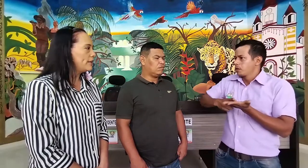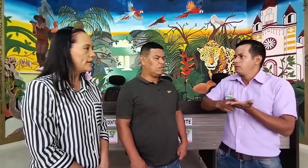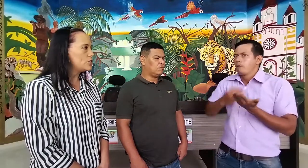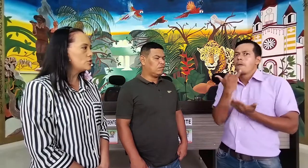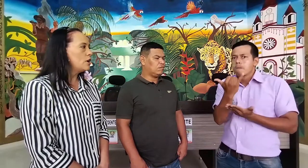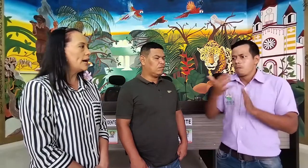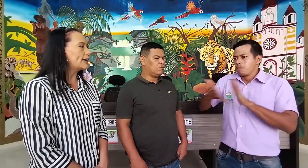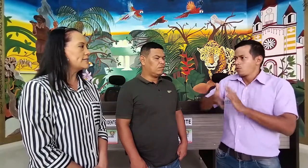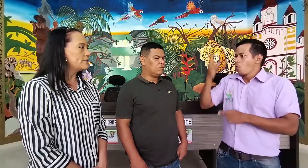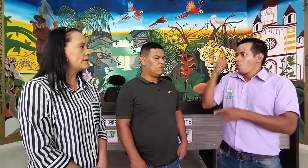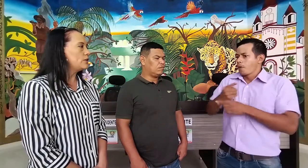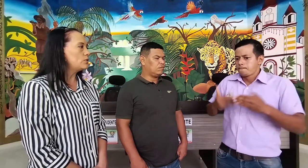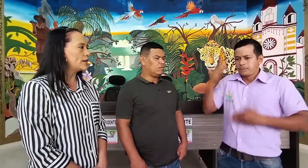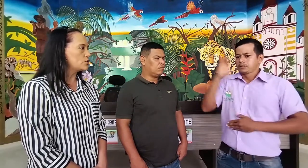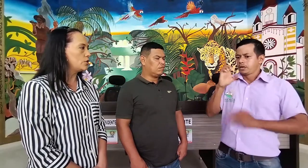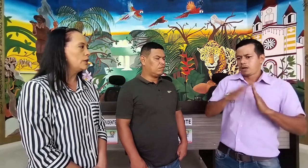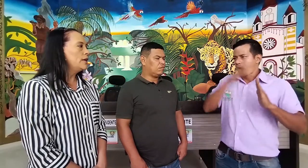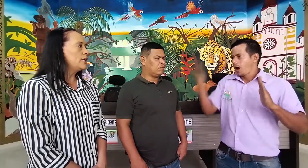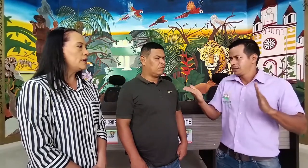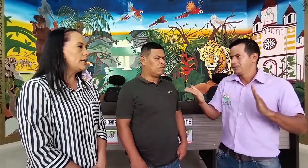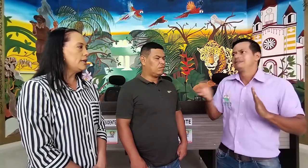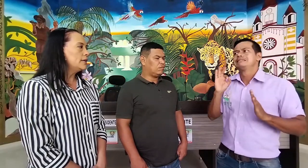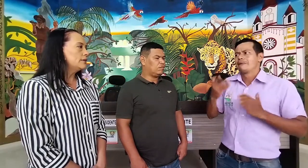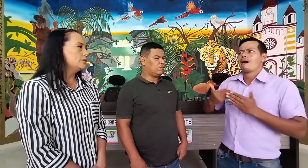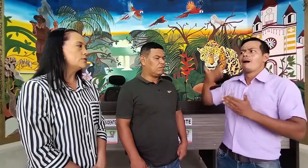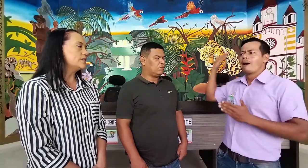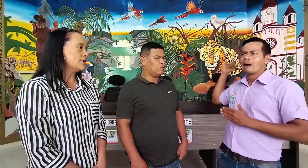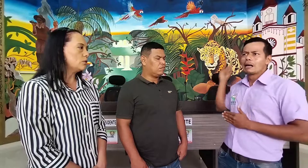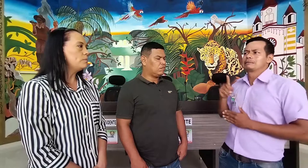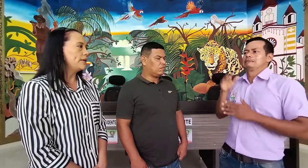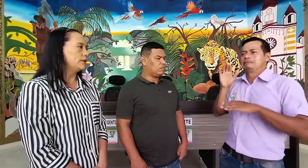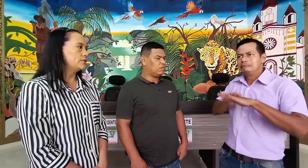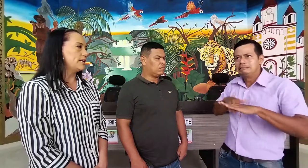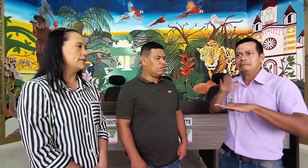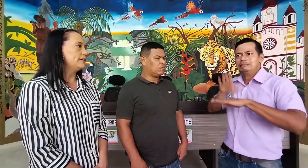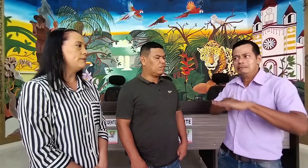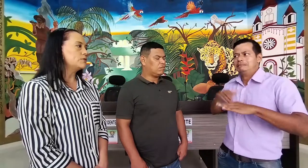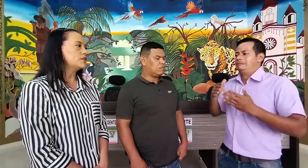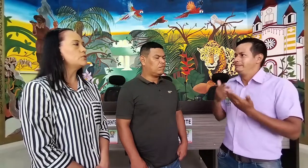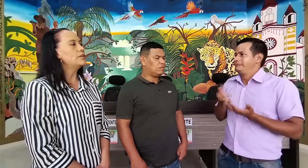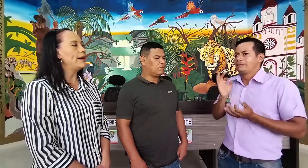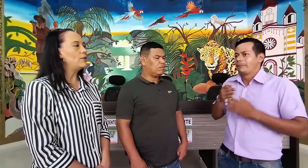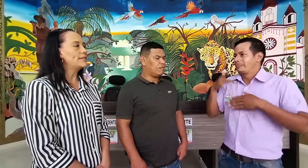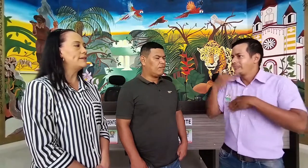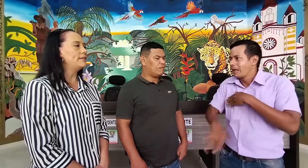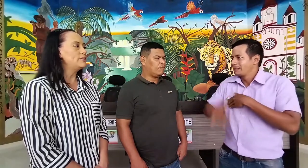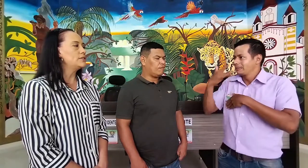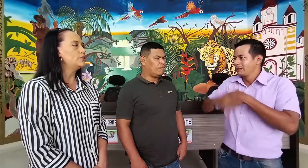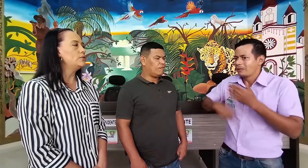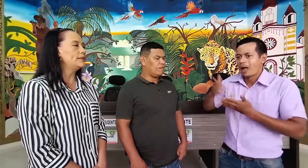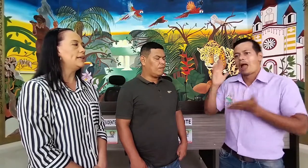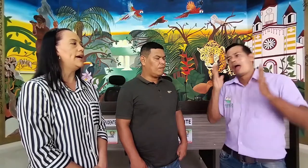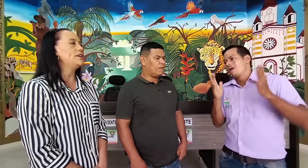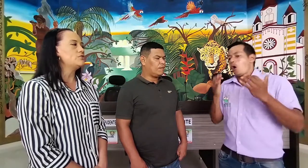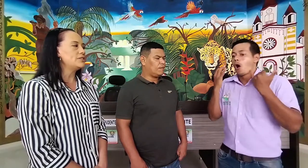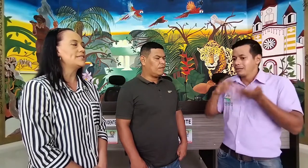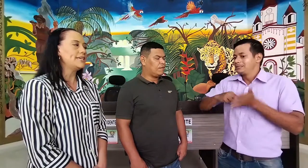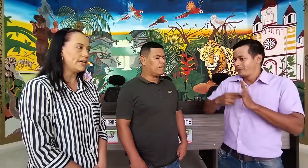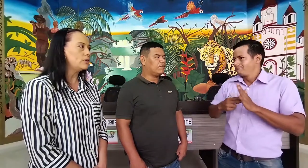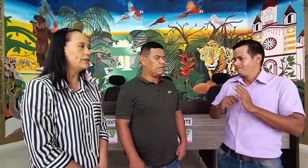derecho a recibir educación y no se está cumpliendo. O sabemos que es un trabajo que se ha venido haciendo durante años y sigue con